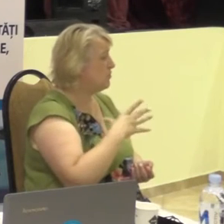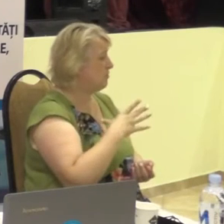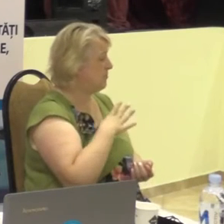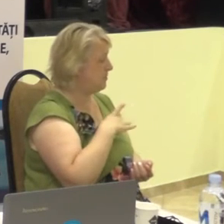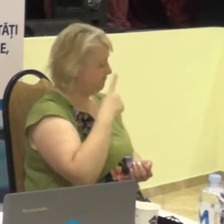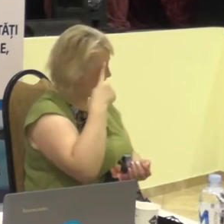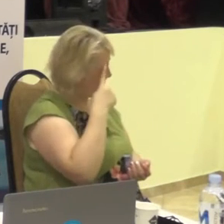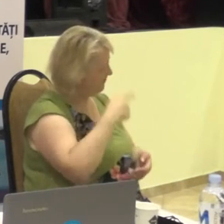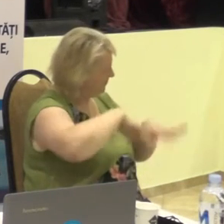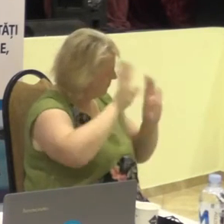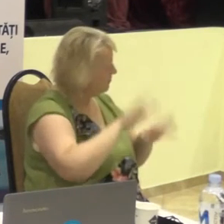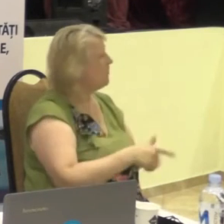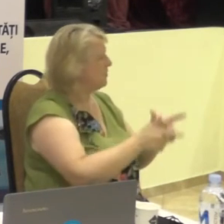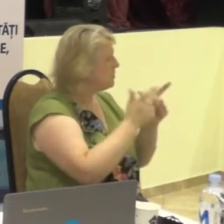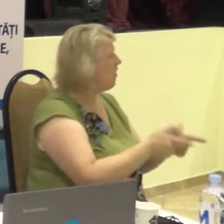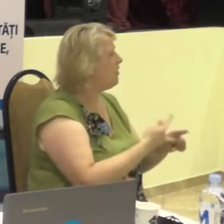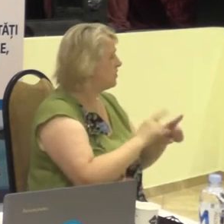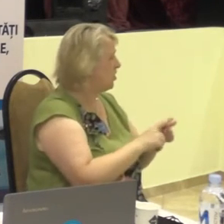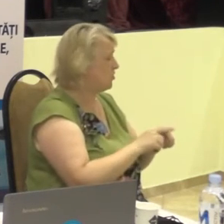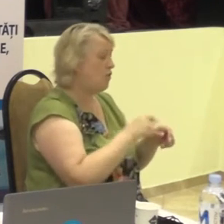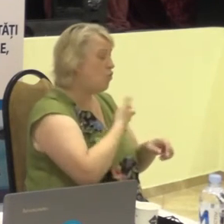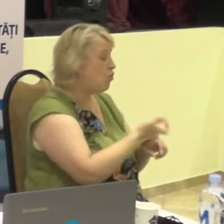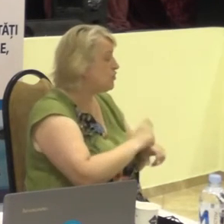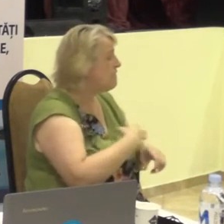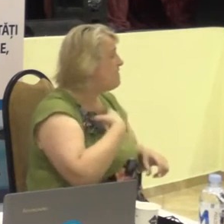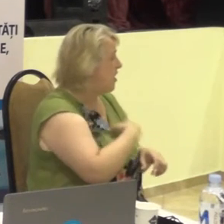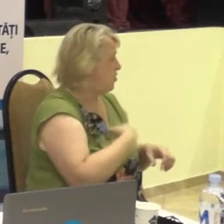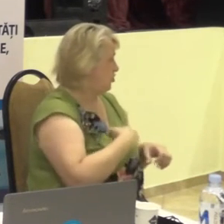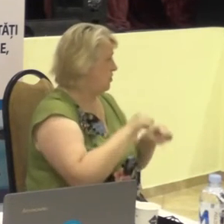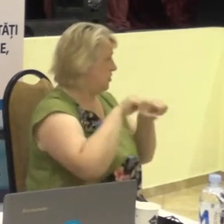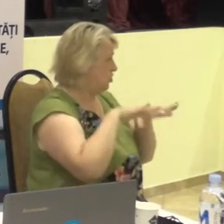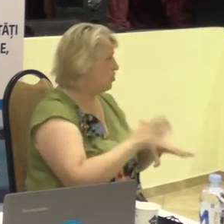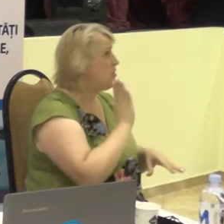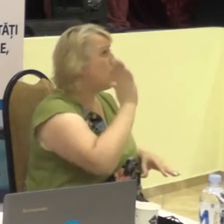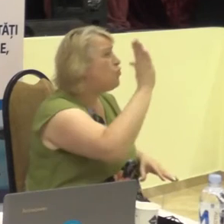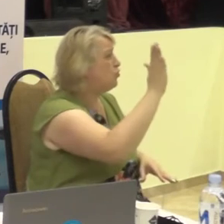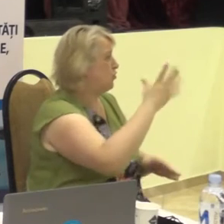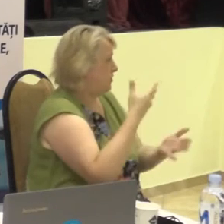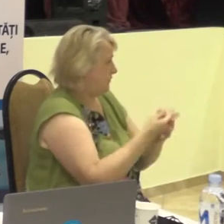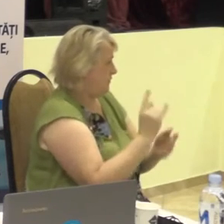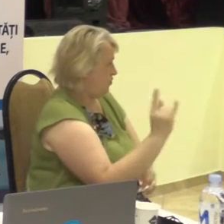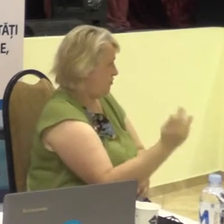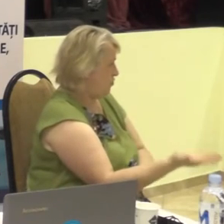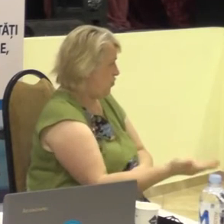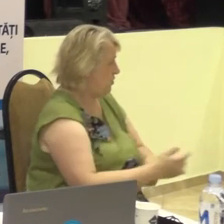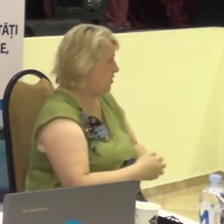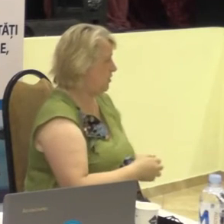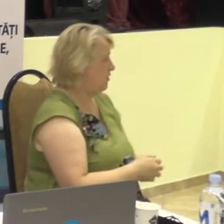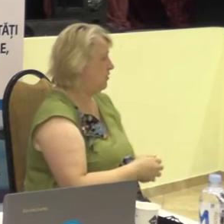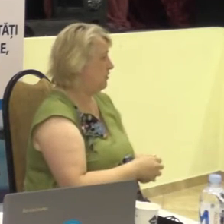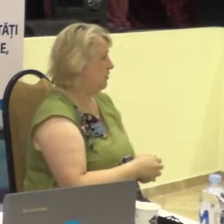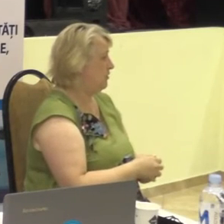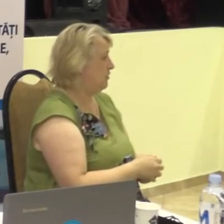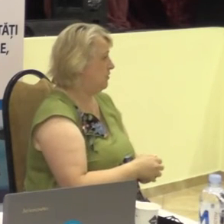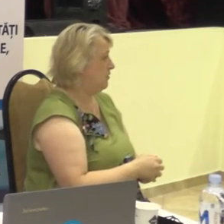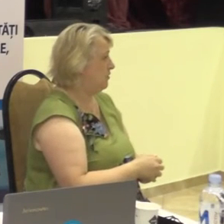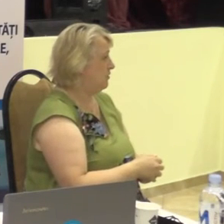o decizie foarte importantă pentru viitorul copilului său,